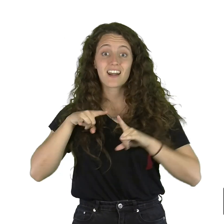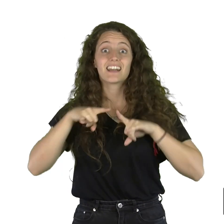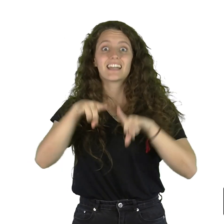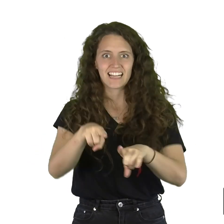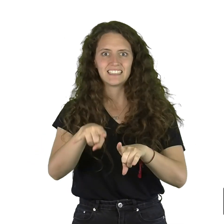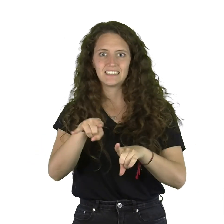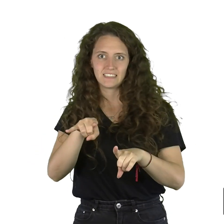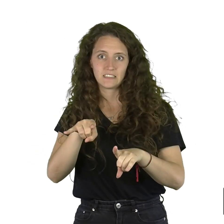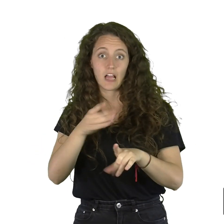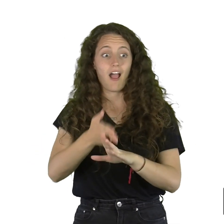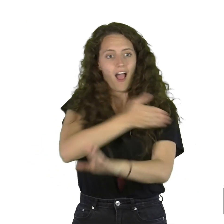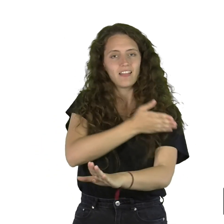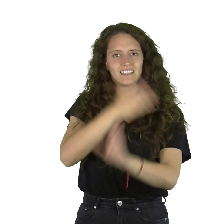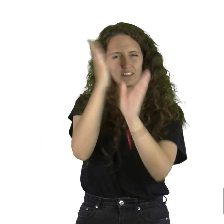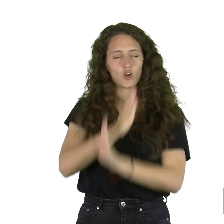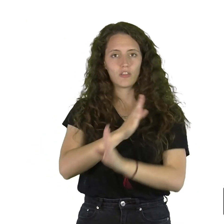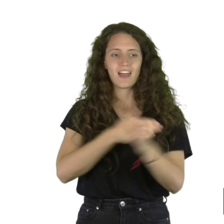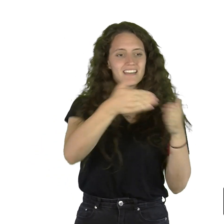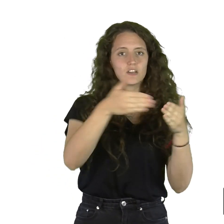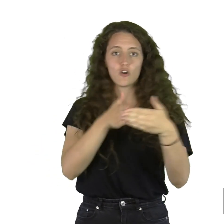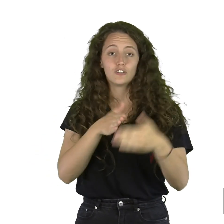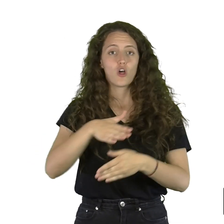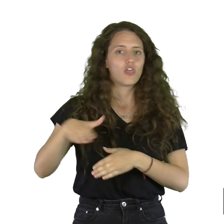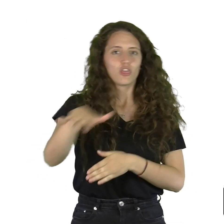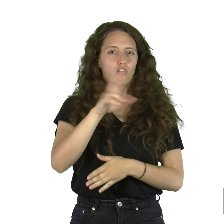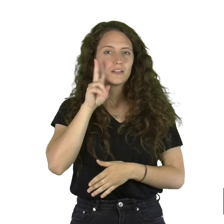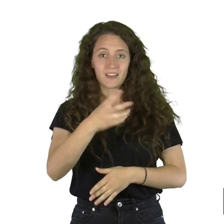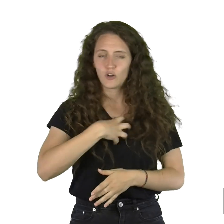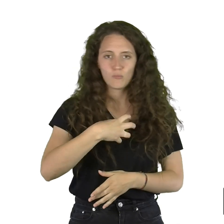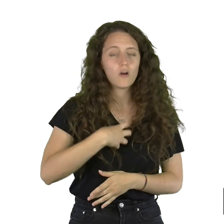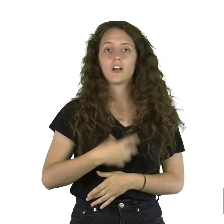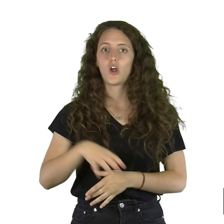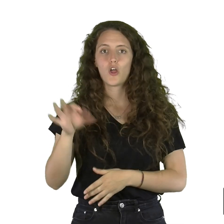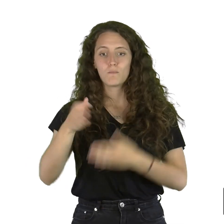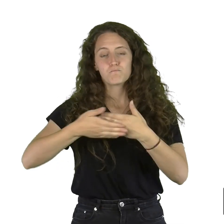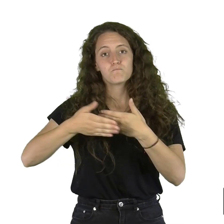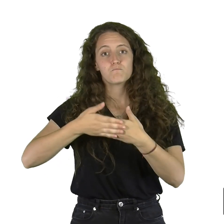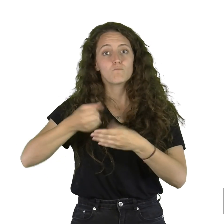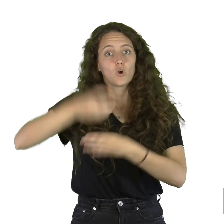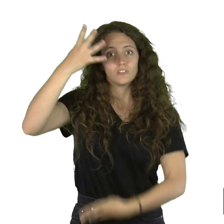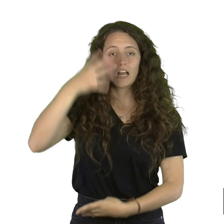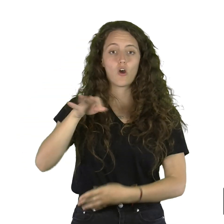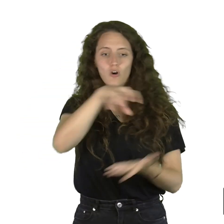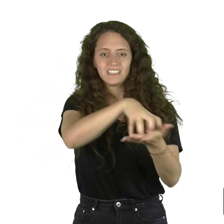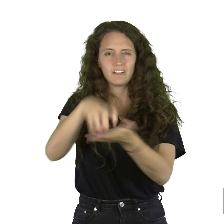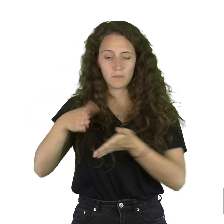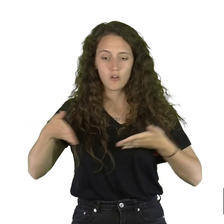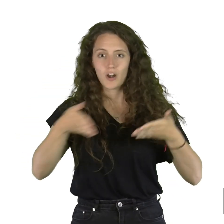de las reses en rincones, ángulos muertos, portales o establecimientos situados a lo largo del recorrido